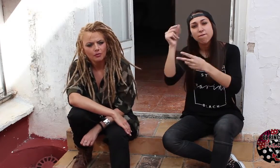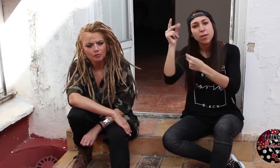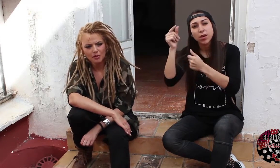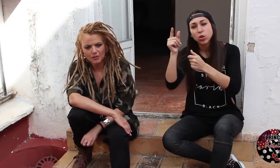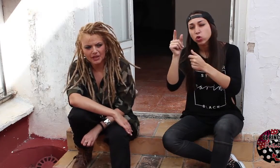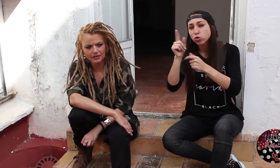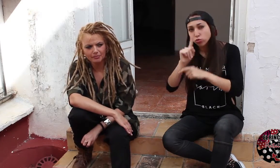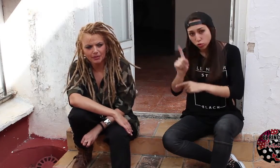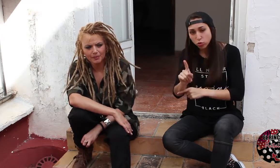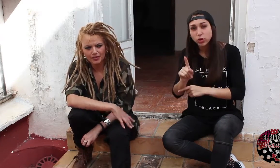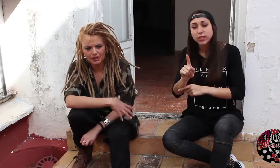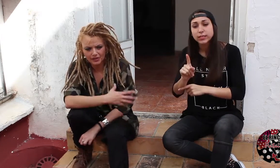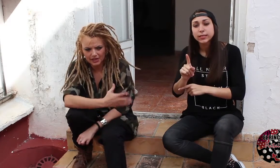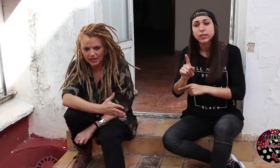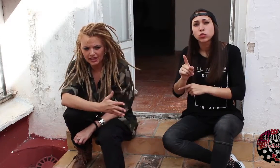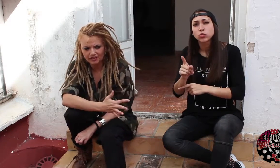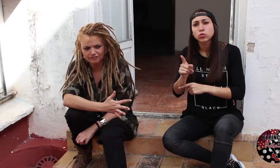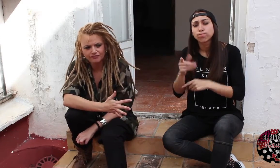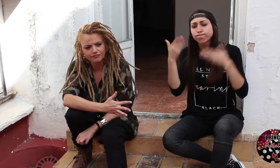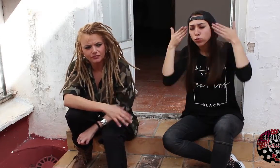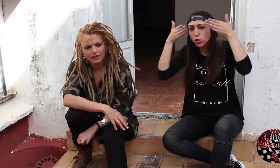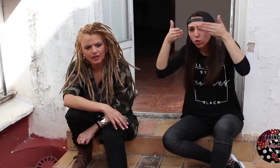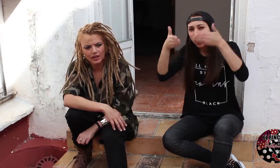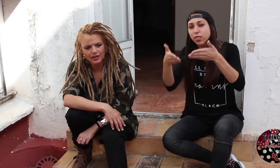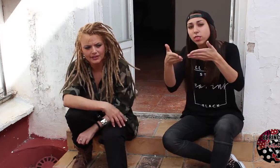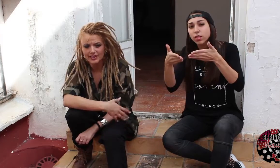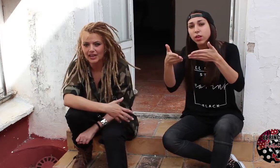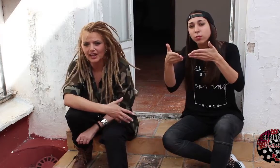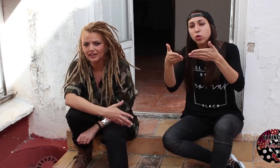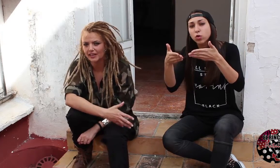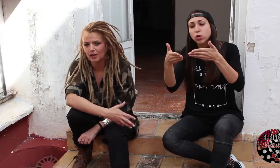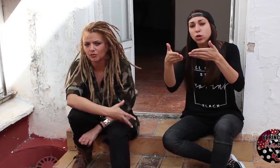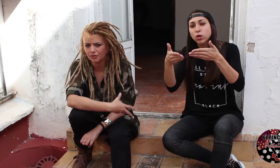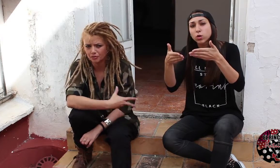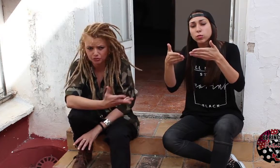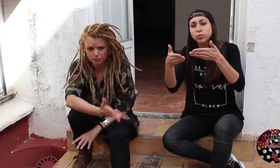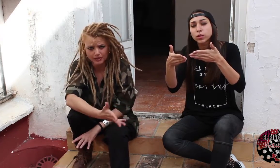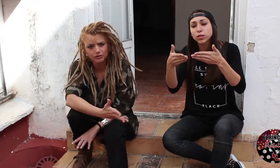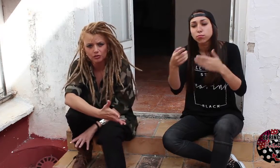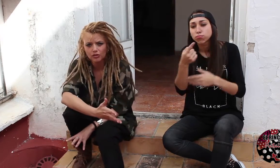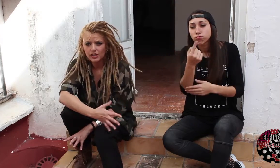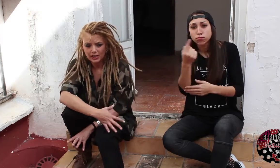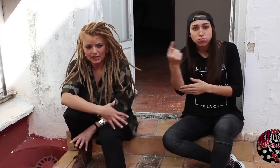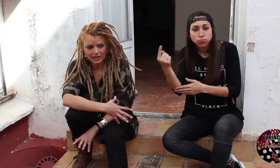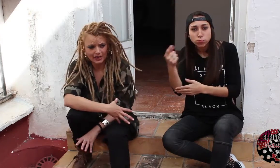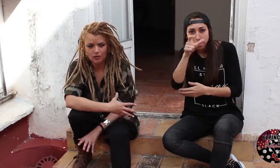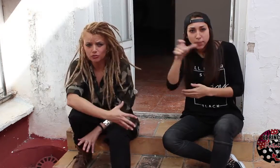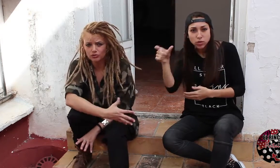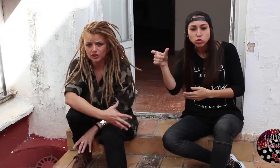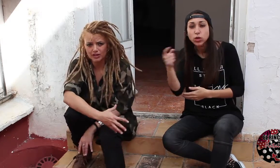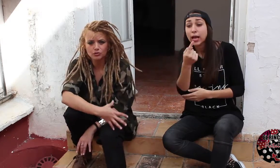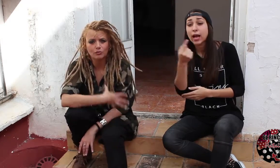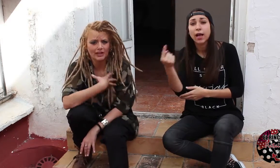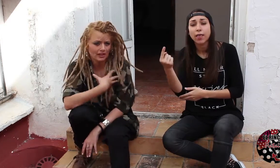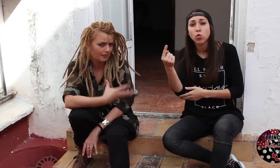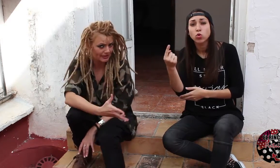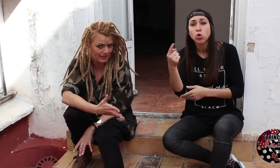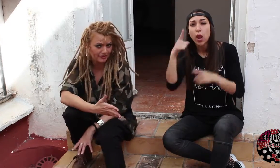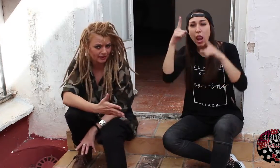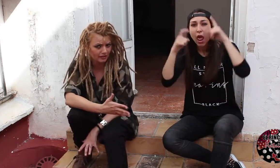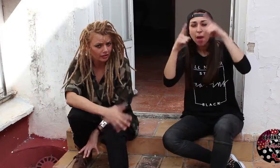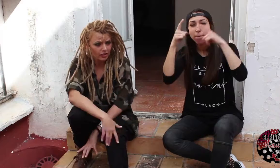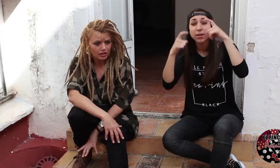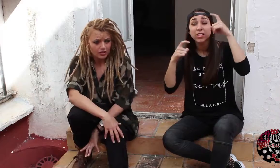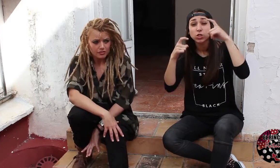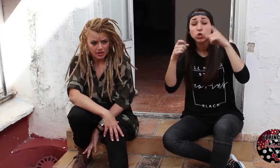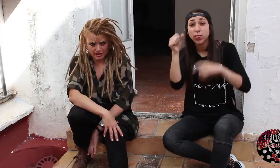más bien me especializaré en enseñar a la gente a conocer su instrumento y a que cada uno saque su manera de